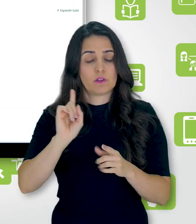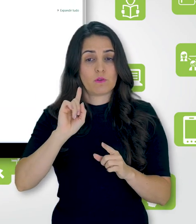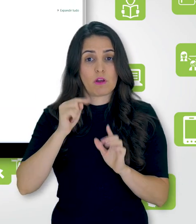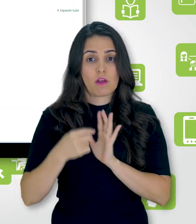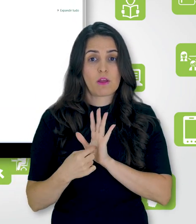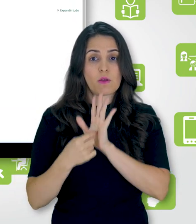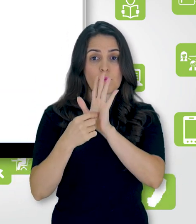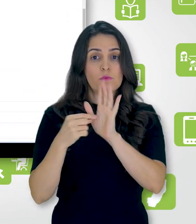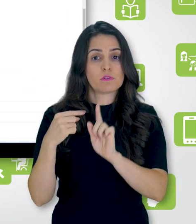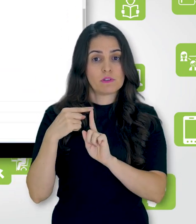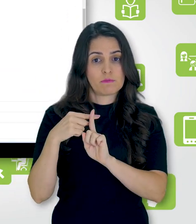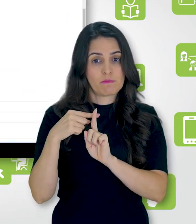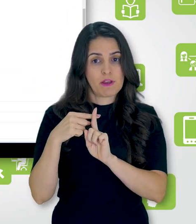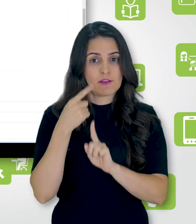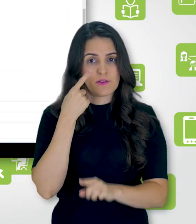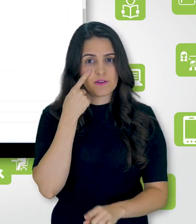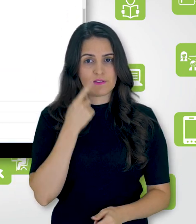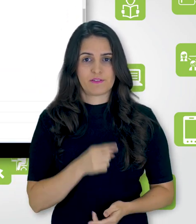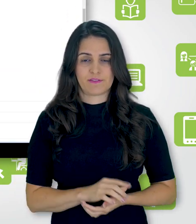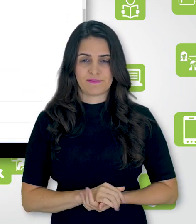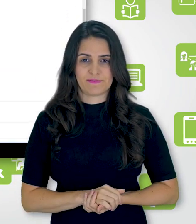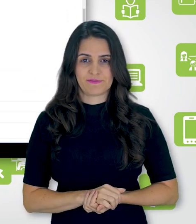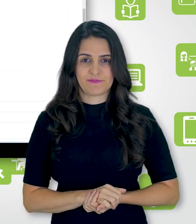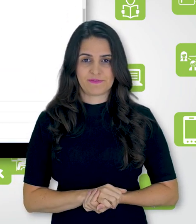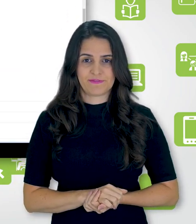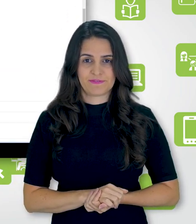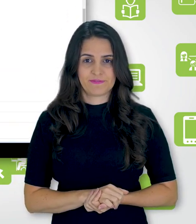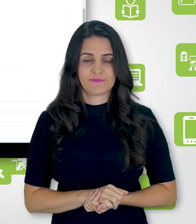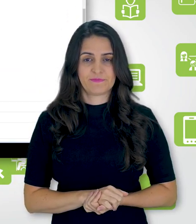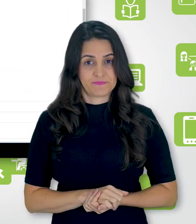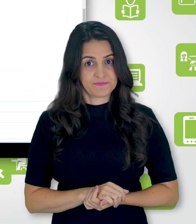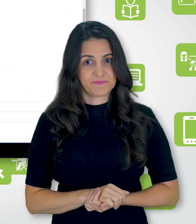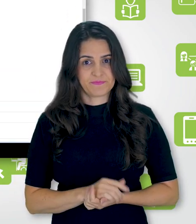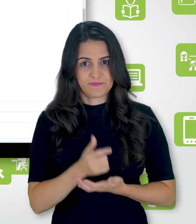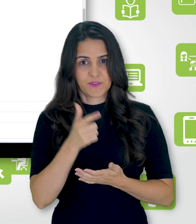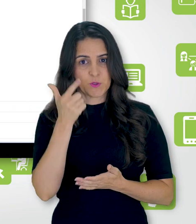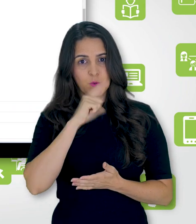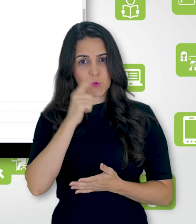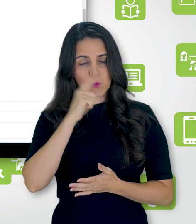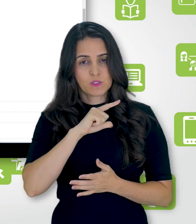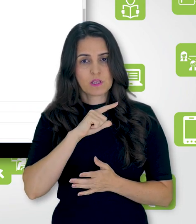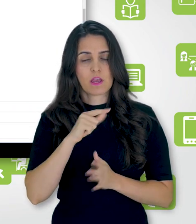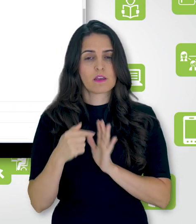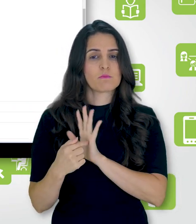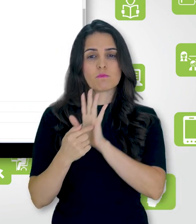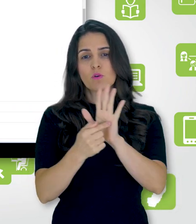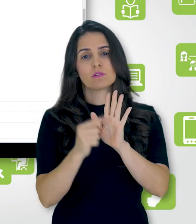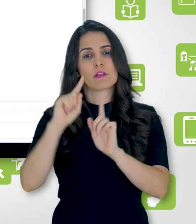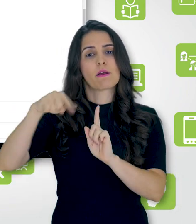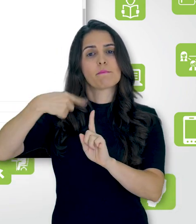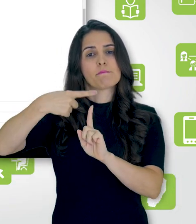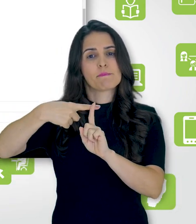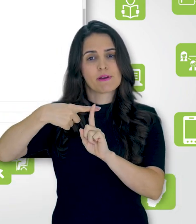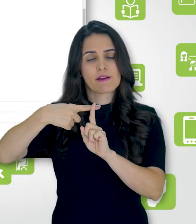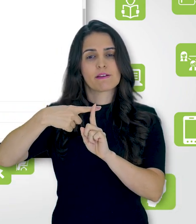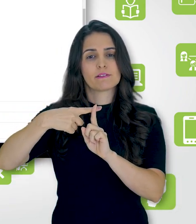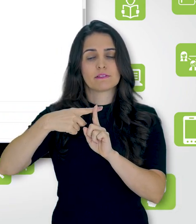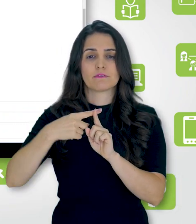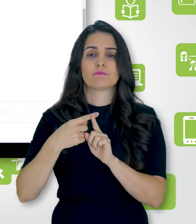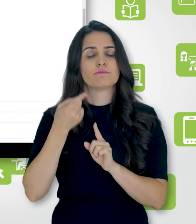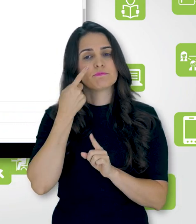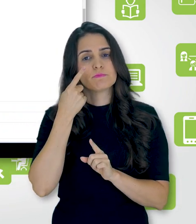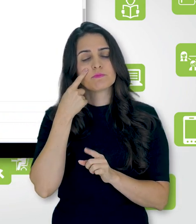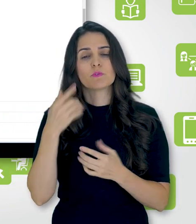mais. E aí, eu vou conseguir, então, ter acesso a essas configurações de quais atividades